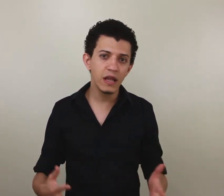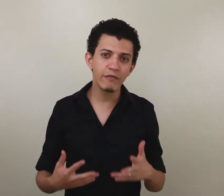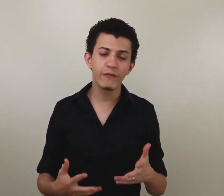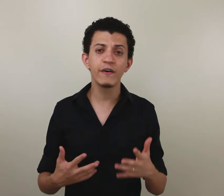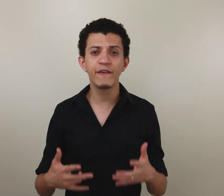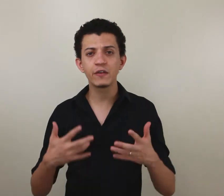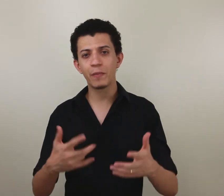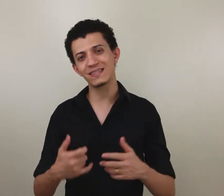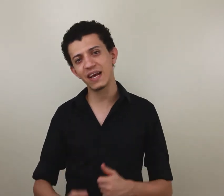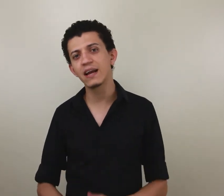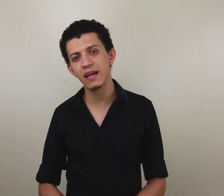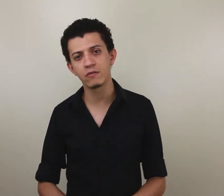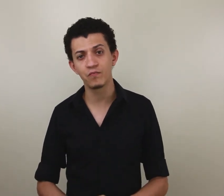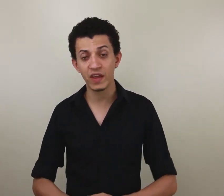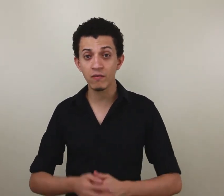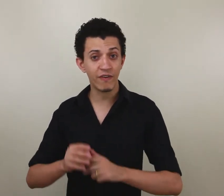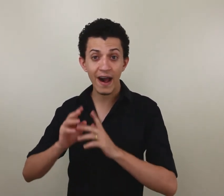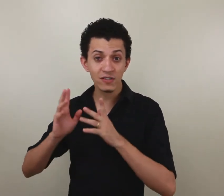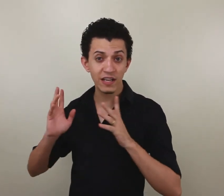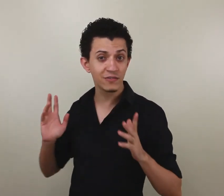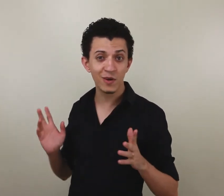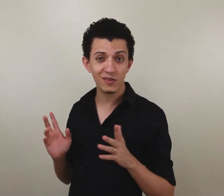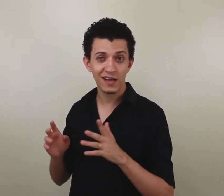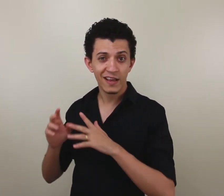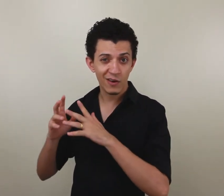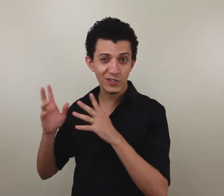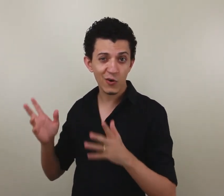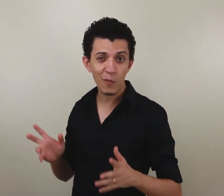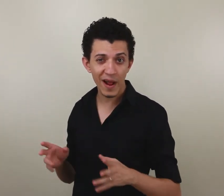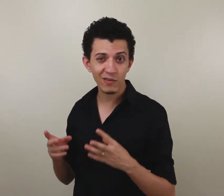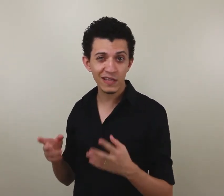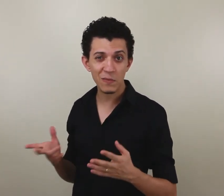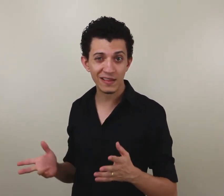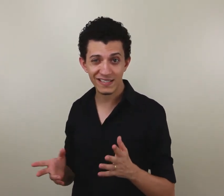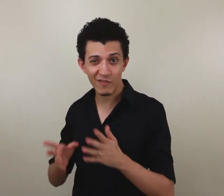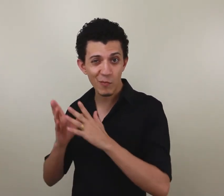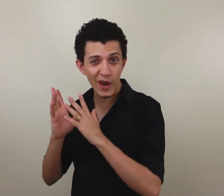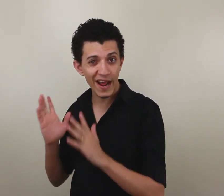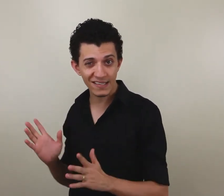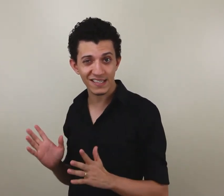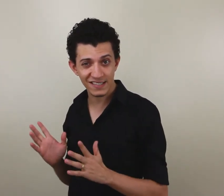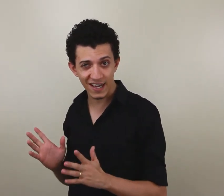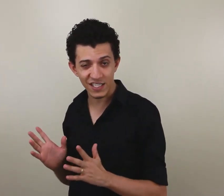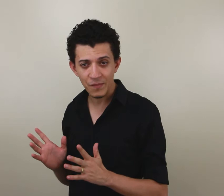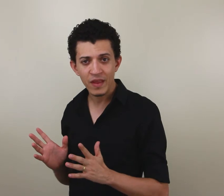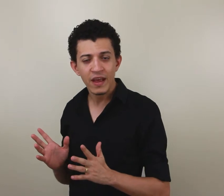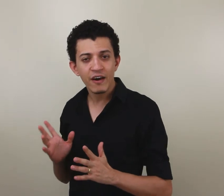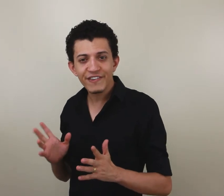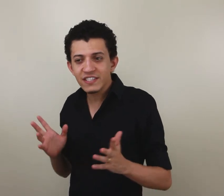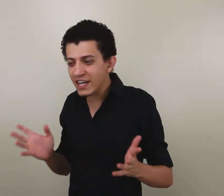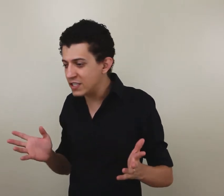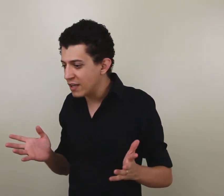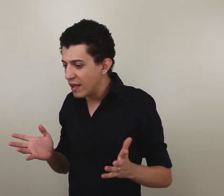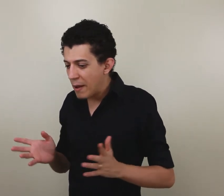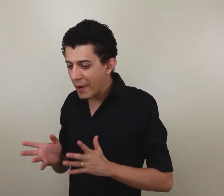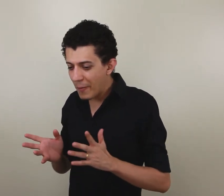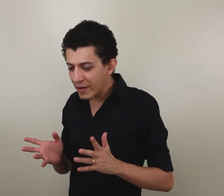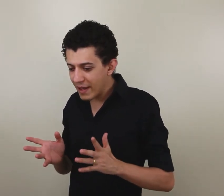livro foi feito pra ser lido. Tenho vários livros meus que eu tinha comprado um tempo atrás, estavam empoeirados na estante. Eu falei, gente, pra eu poder,